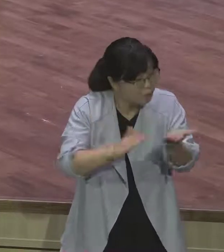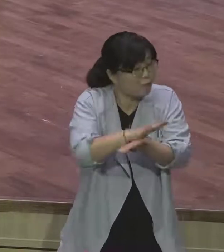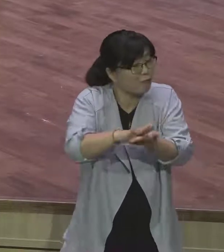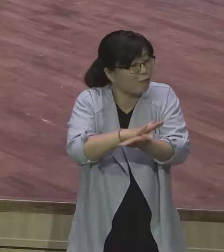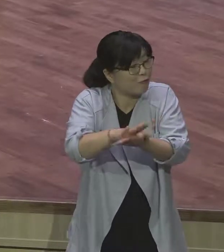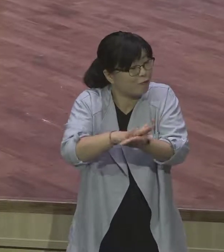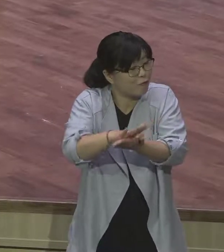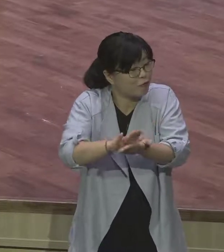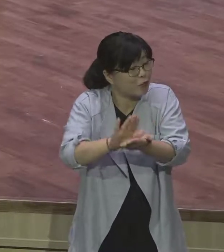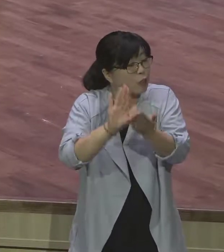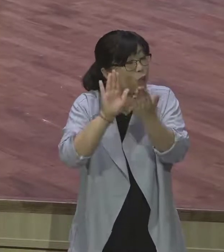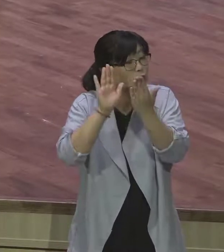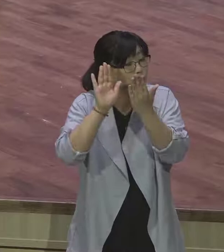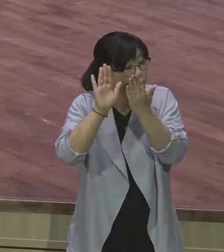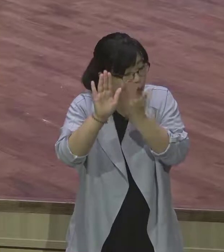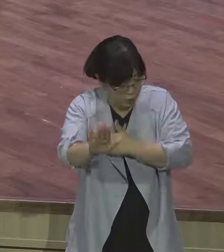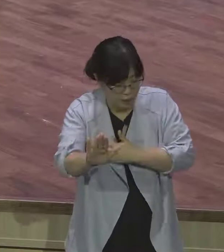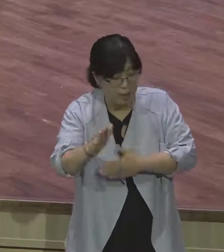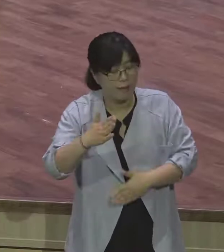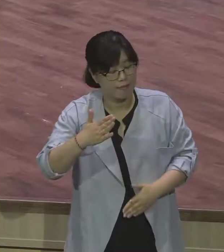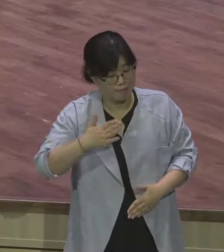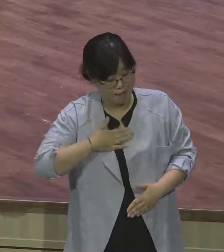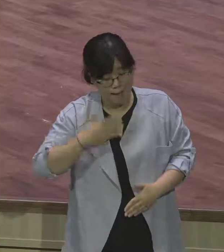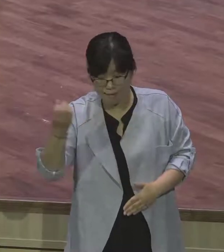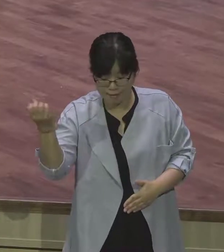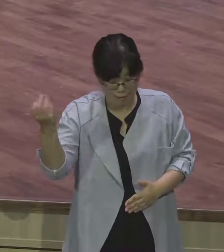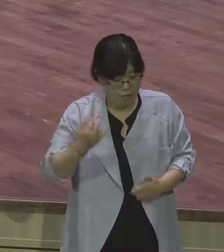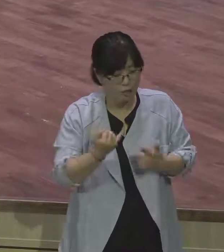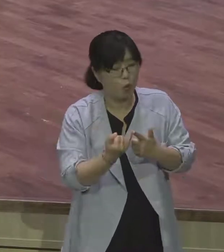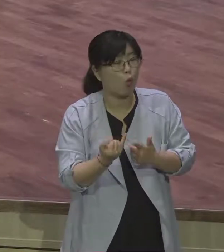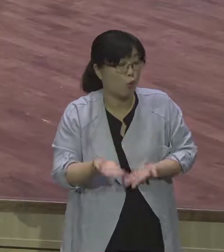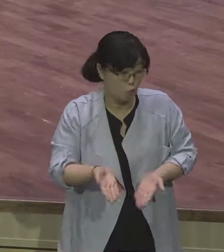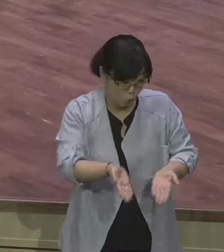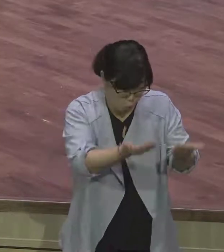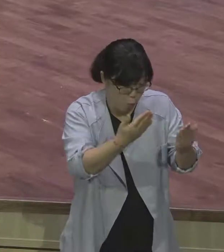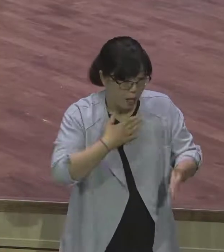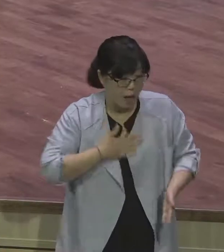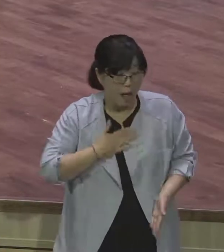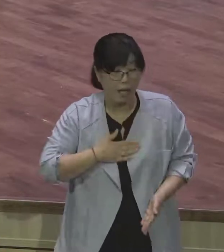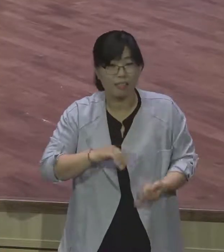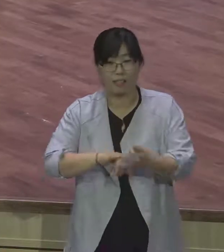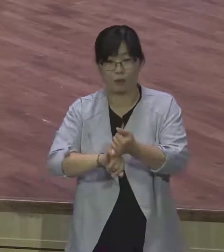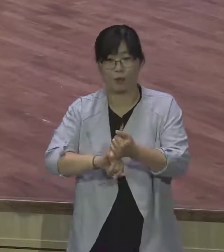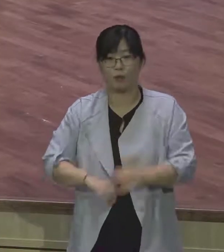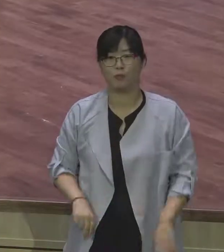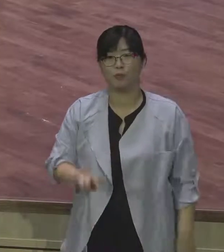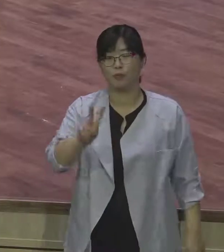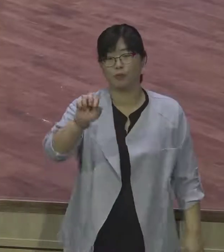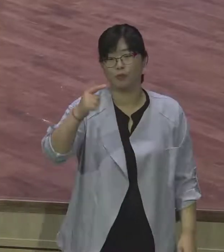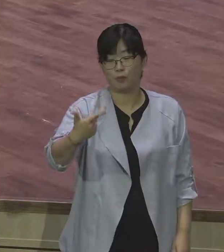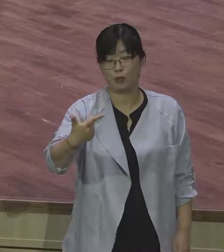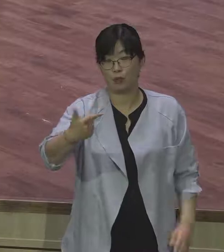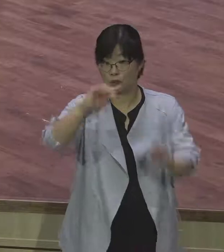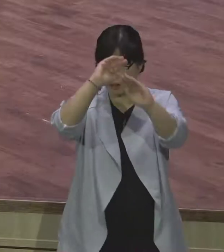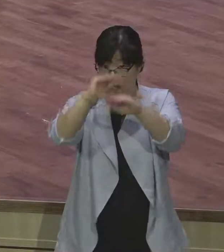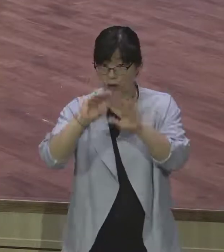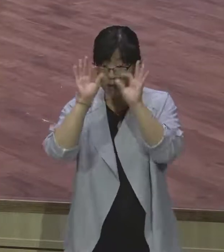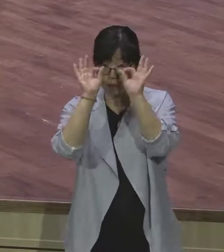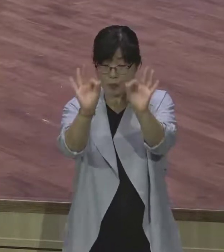일주일 동안 잔치를 했기 때문에 자 26절 보세요. 라반이 이르되 언니보다 아우를